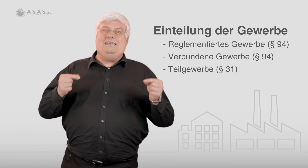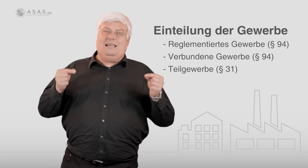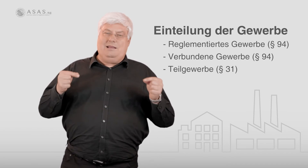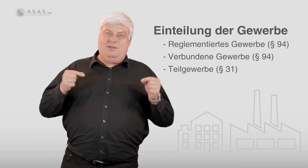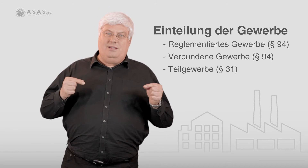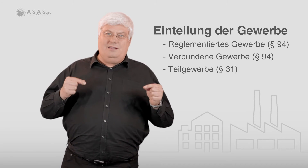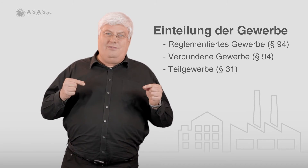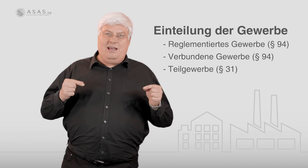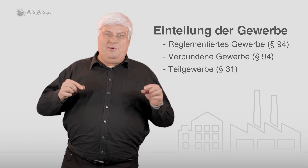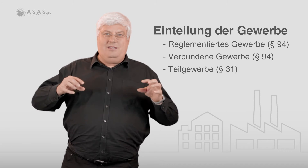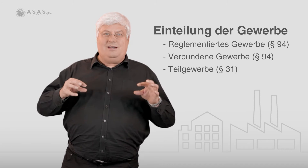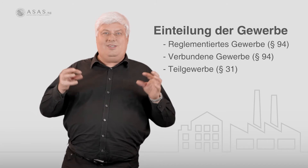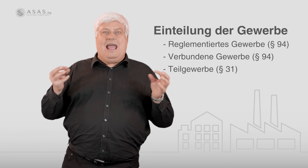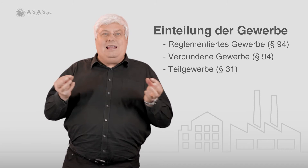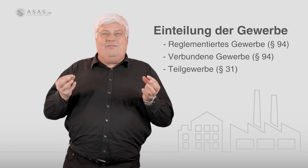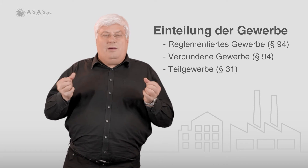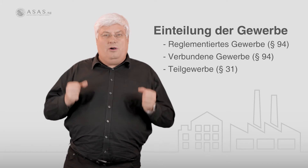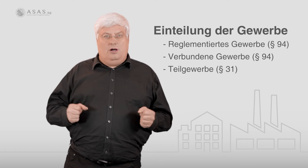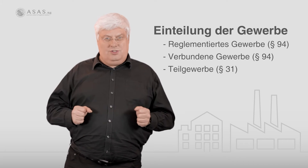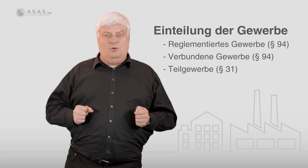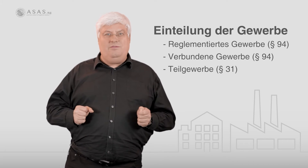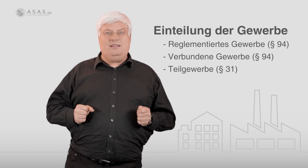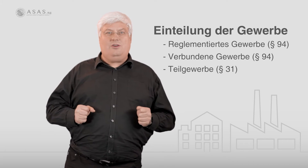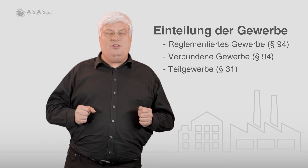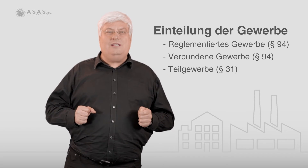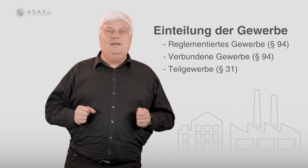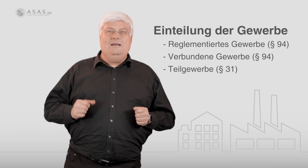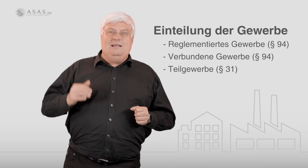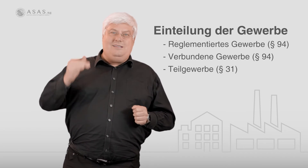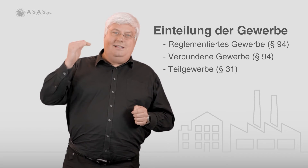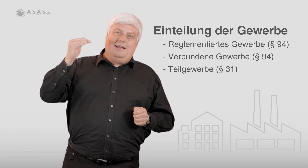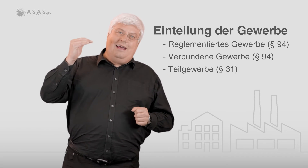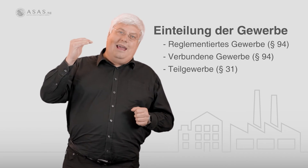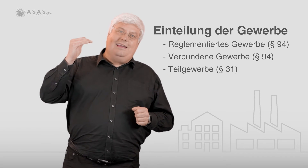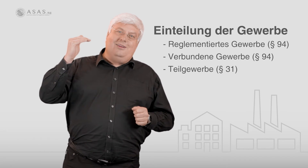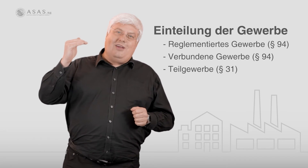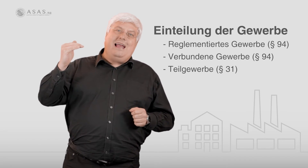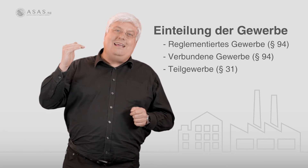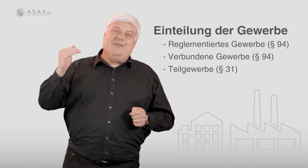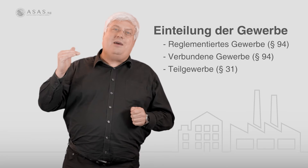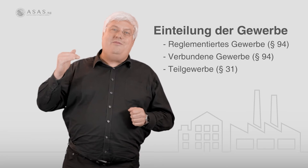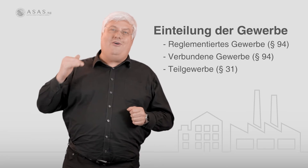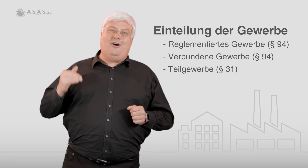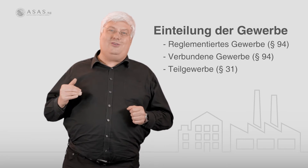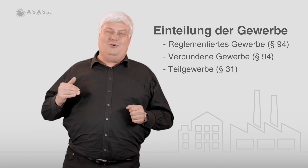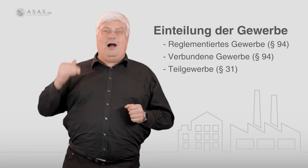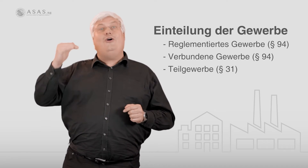reglementierten Gewerbe, die als Teilgewerbe auch ausgeübt werden können, sind in einer eigenen Teilgewerbeverordnung auch